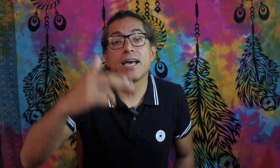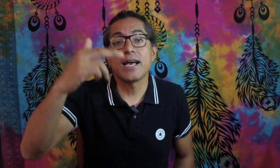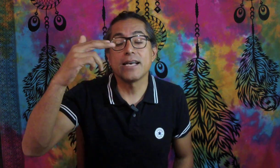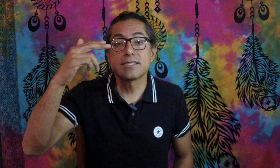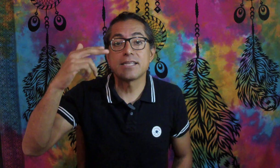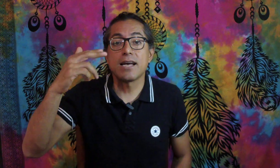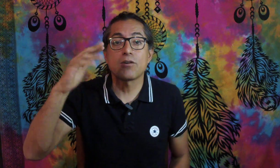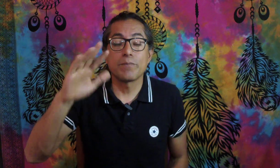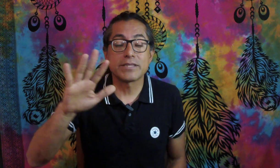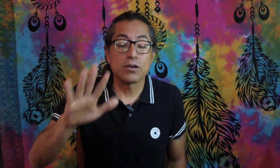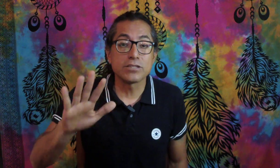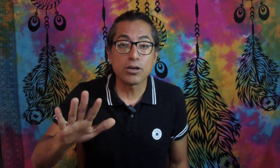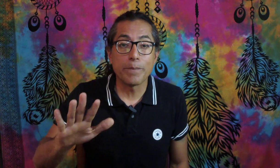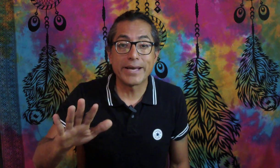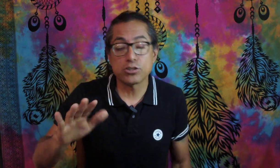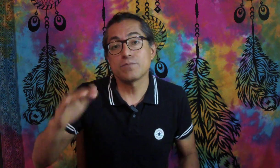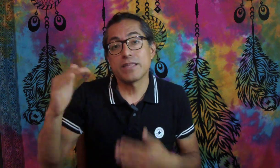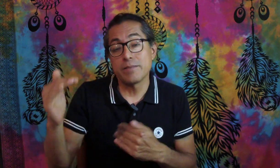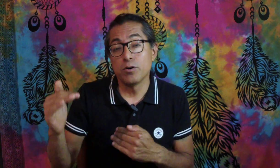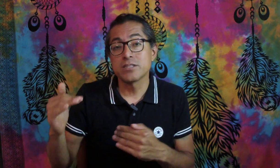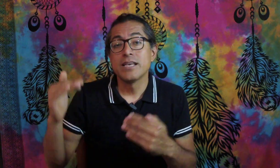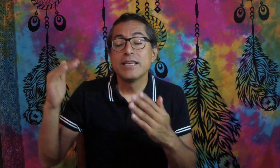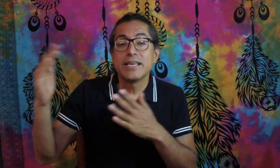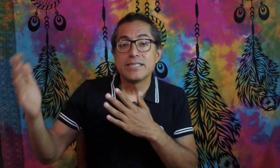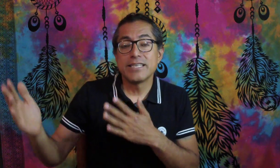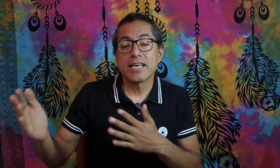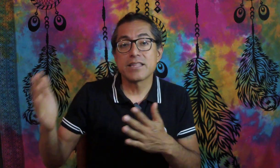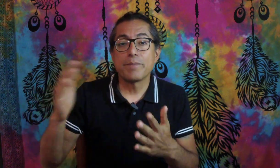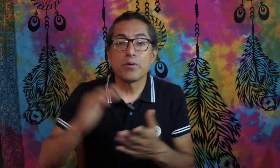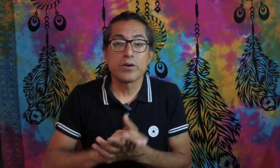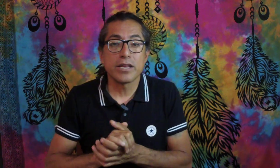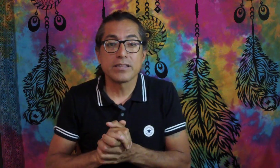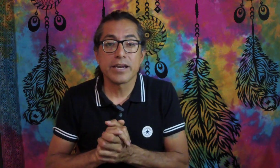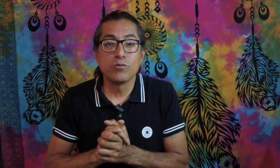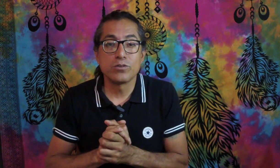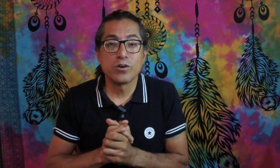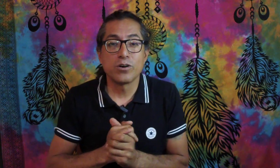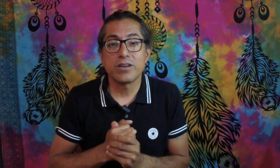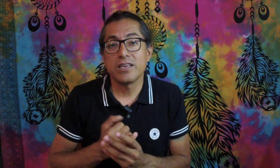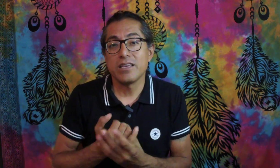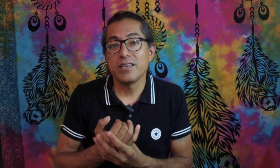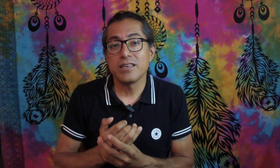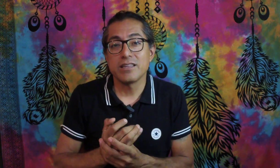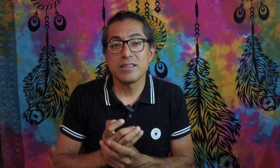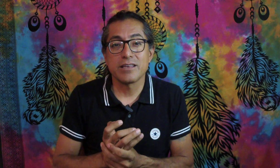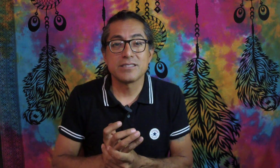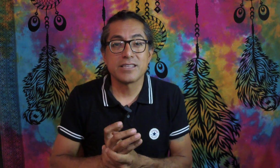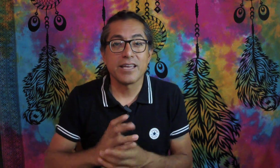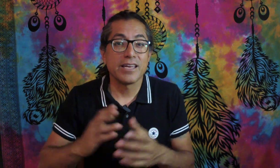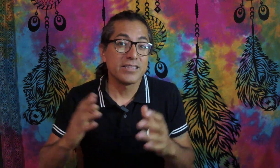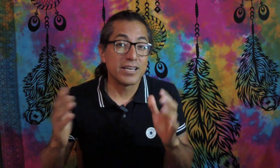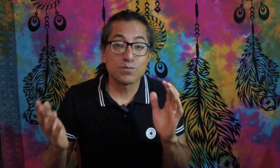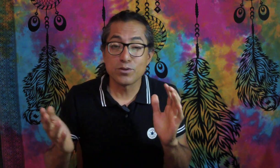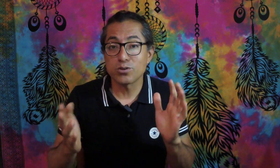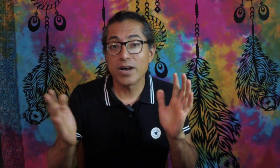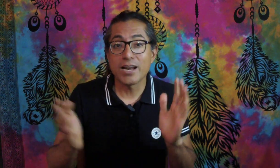hasta completar los 5 pasos, medimos, y si anda por entre 1 y 3.0,